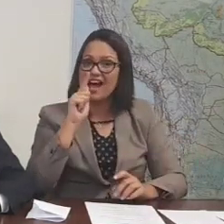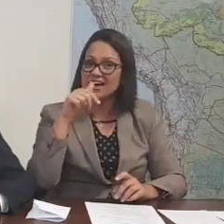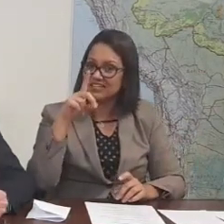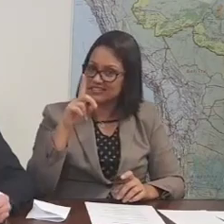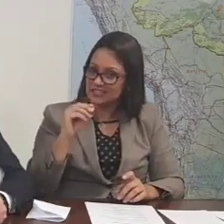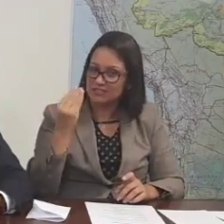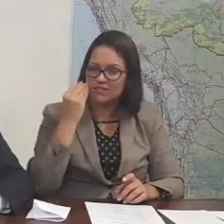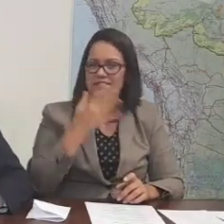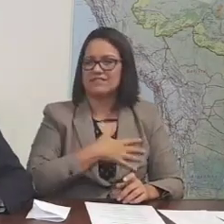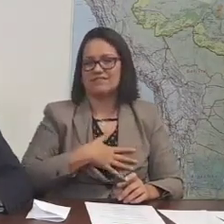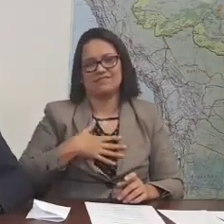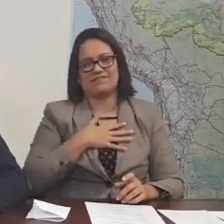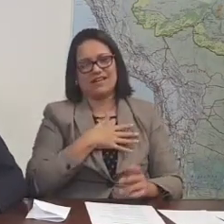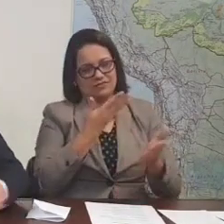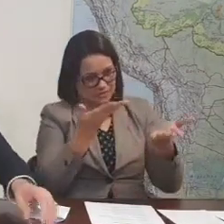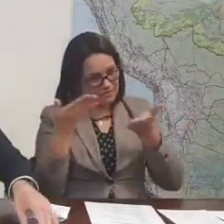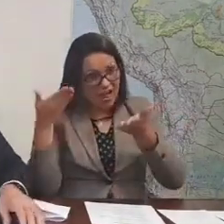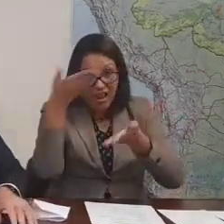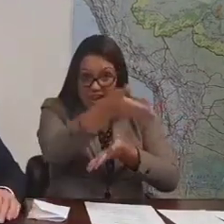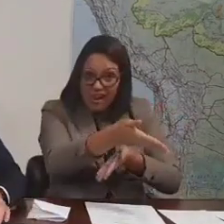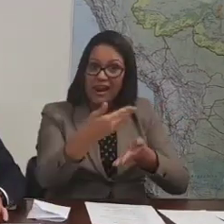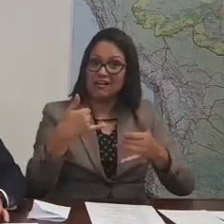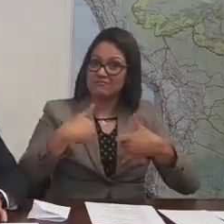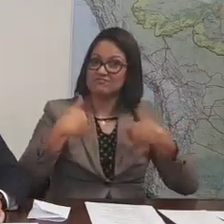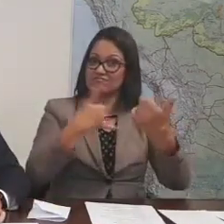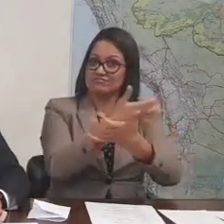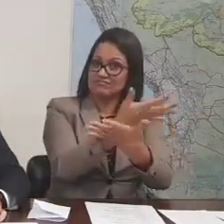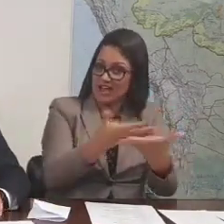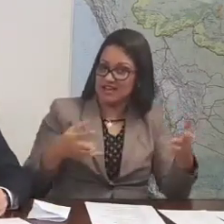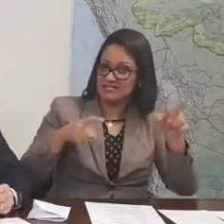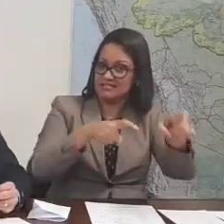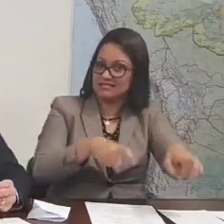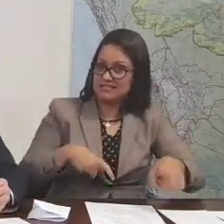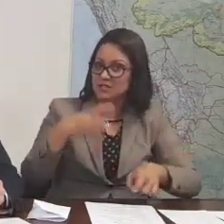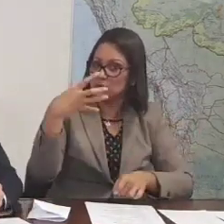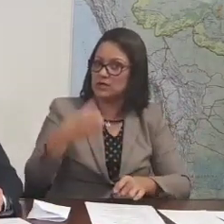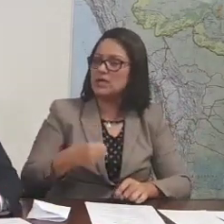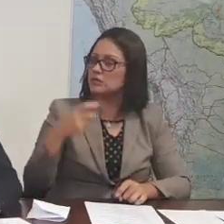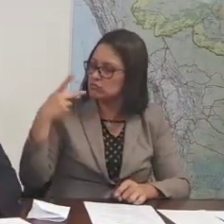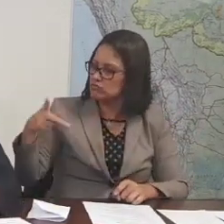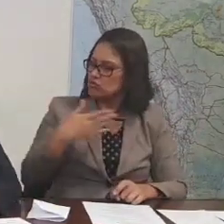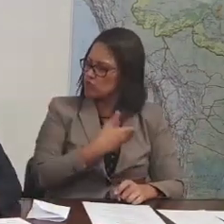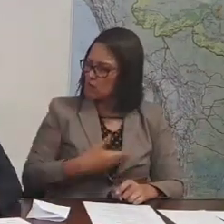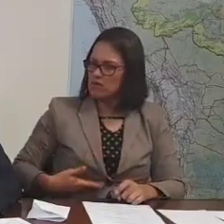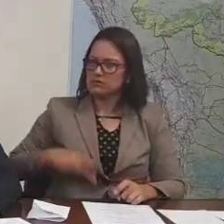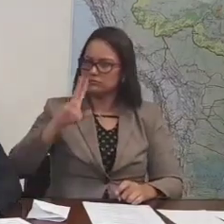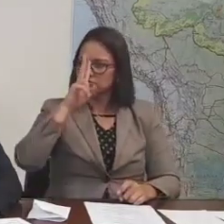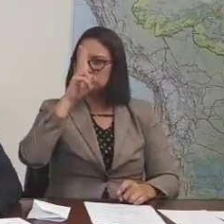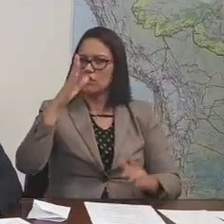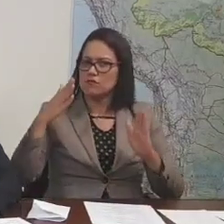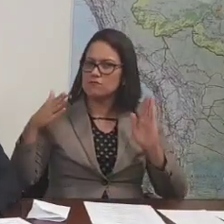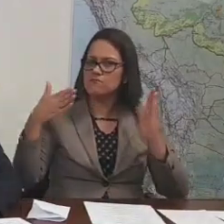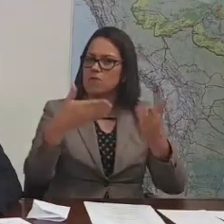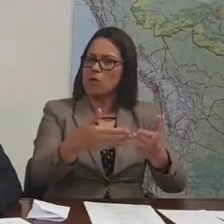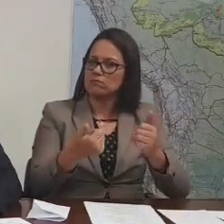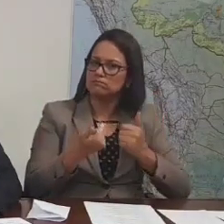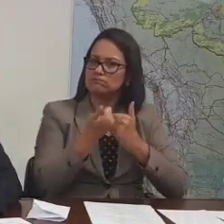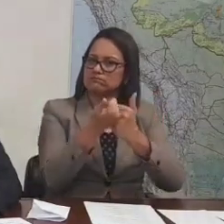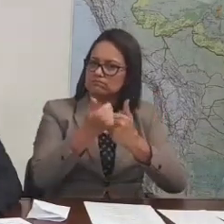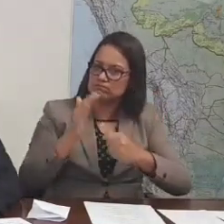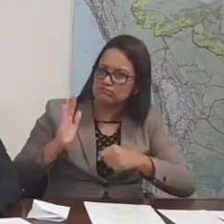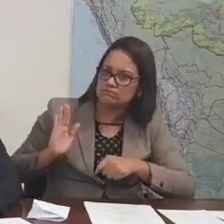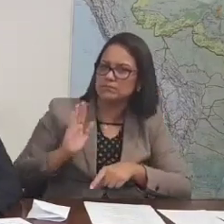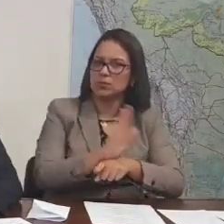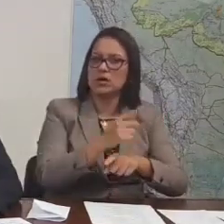mas teríamos o maior prazer em recebê-lo, porque, sem dúvida alguma, o seu governo tem enfatizado o apoio ao agro